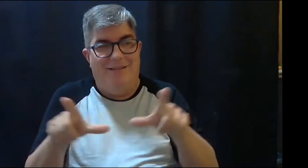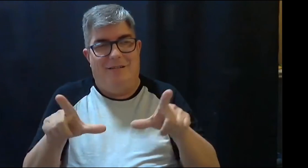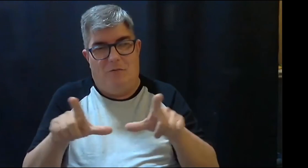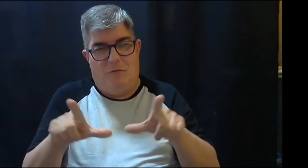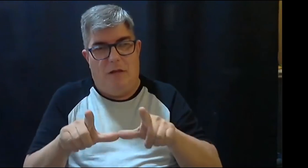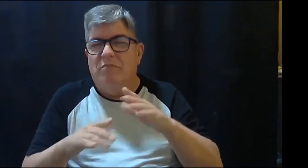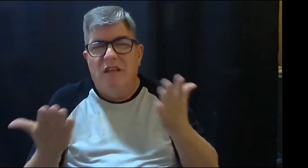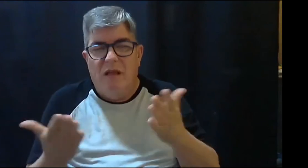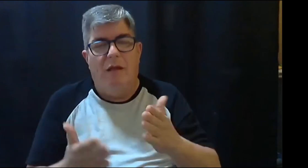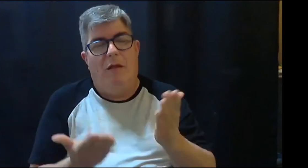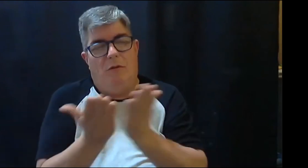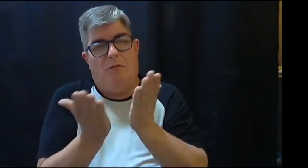carrera de dibujo